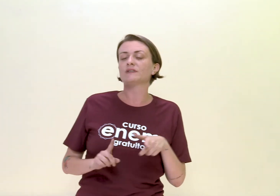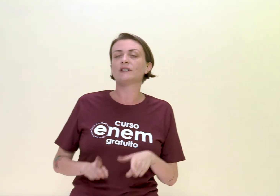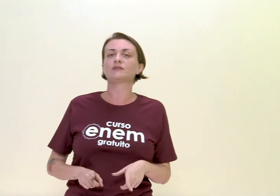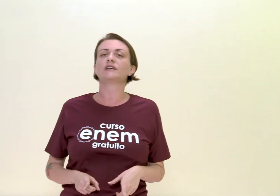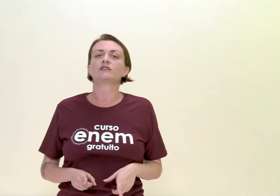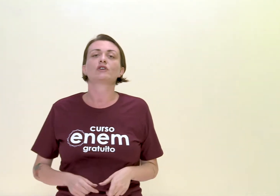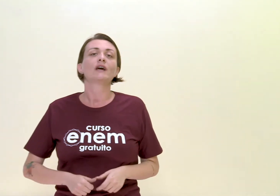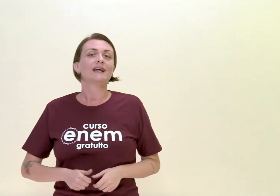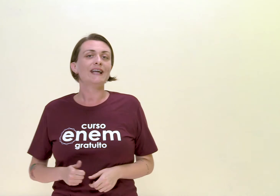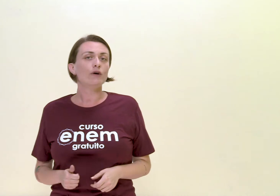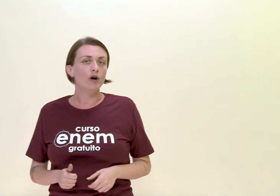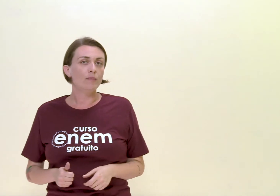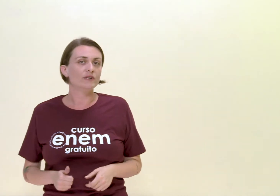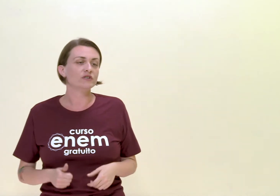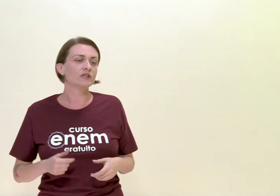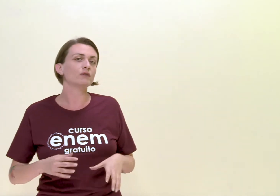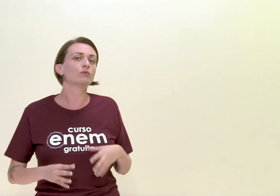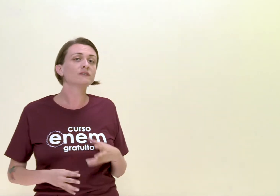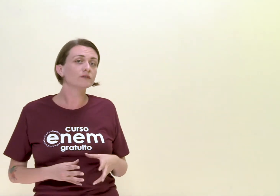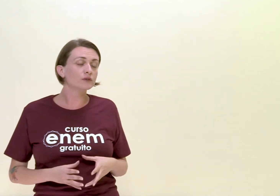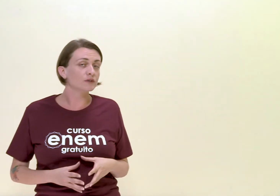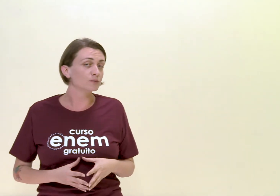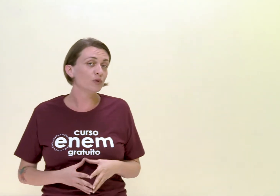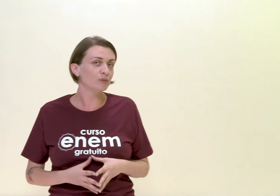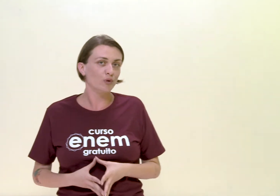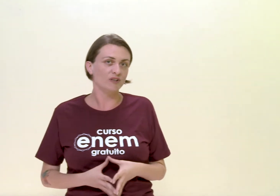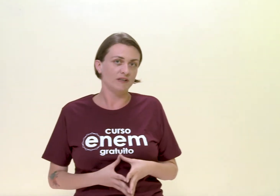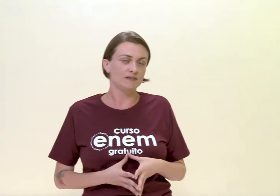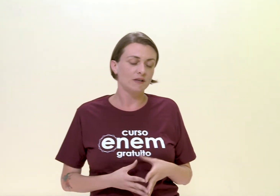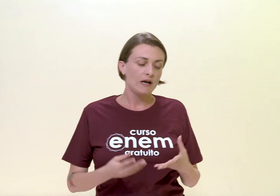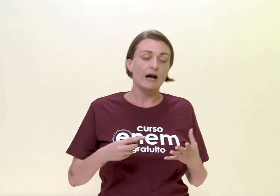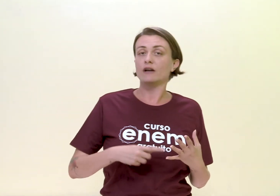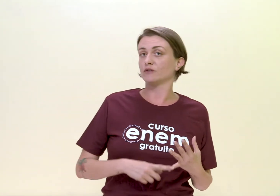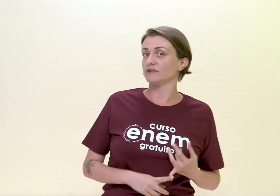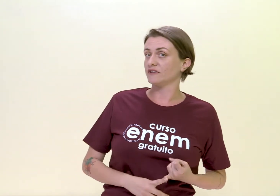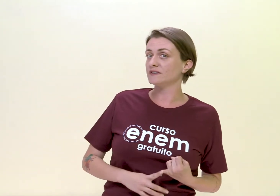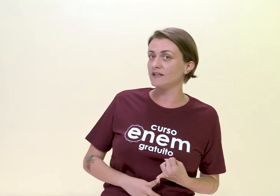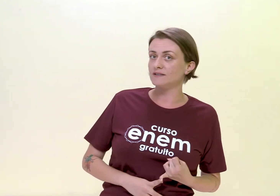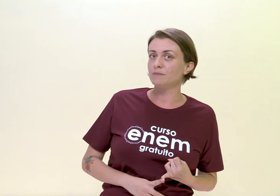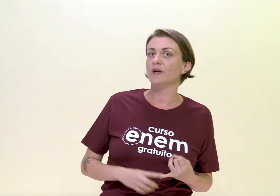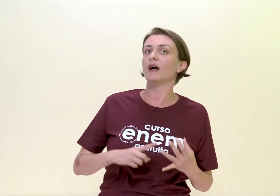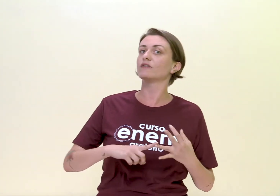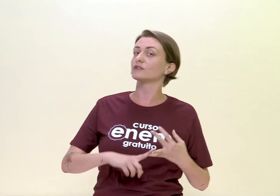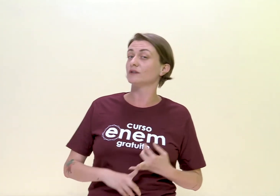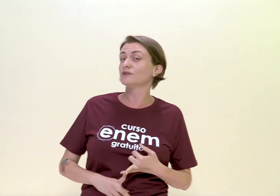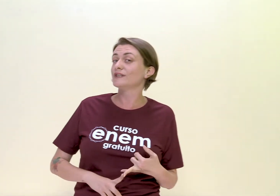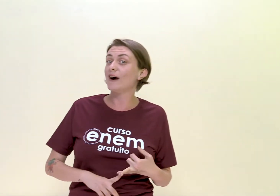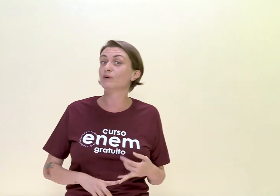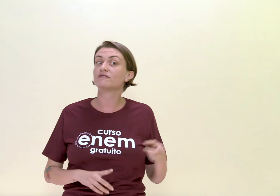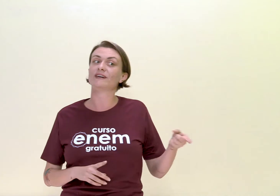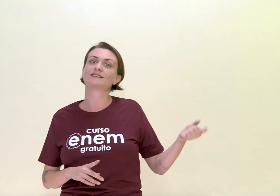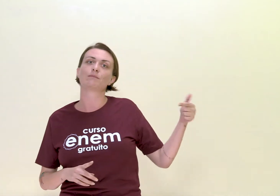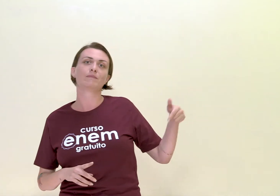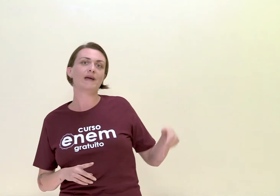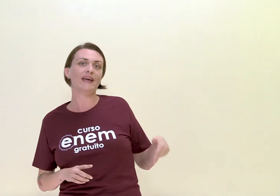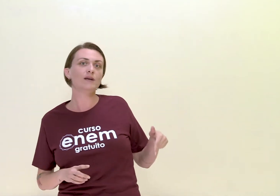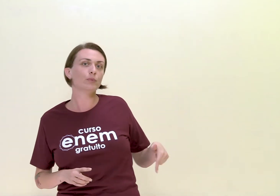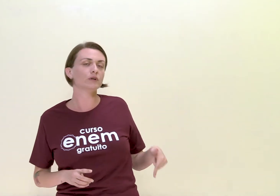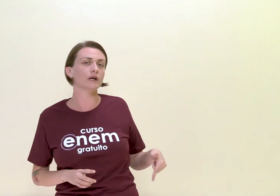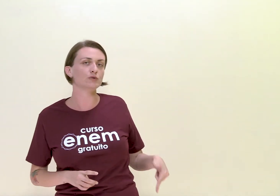pensar o seguinte, na Europa a gente teve algumas revoluções muito importantes. A Revolução Francesa, a Revolução Industrial, que vai ser bem importante